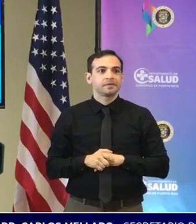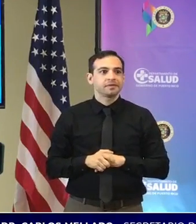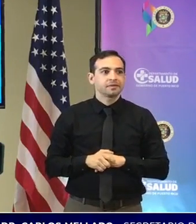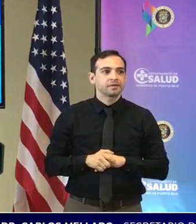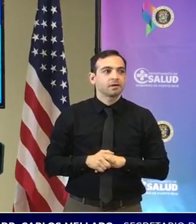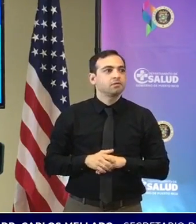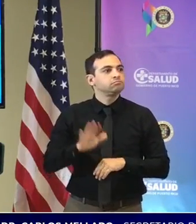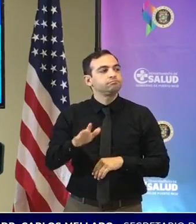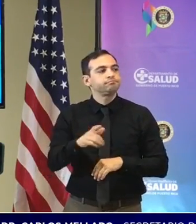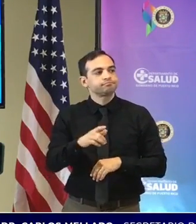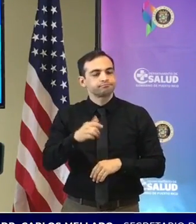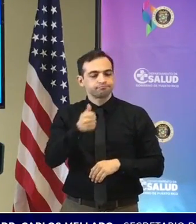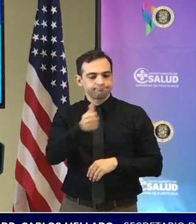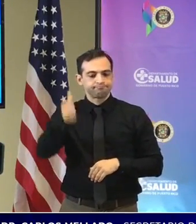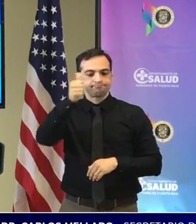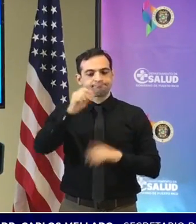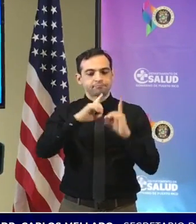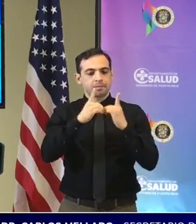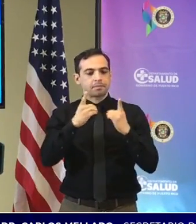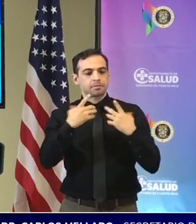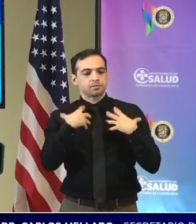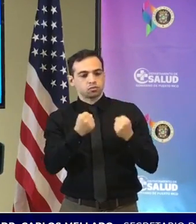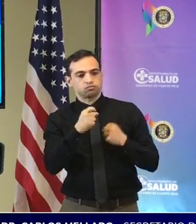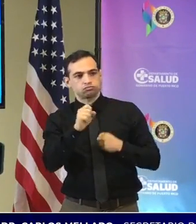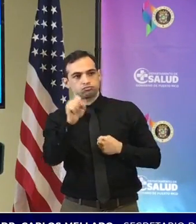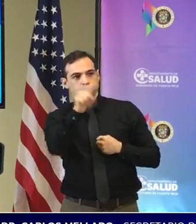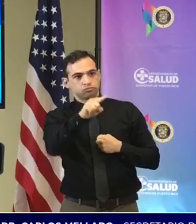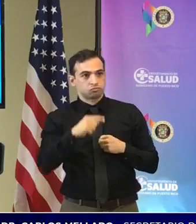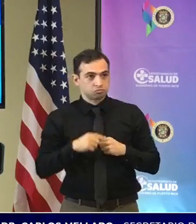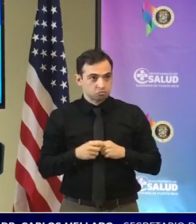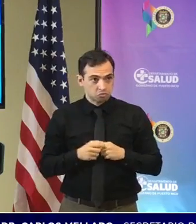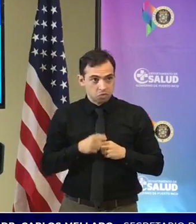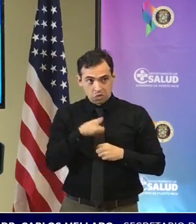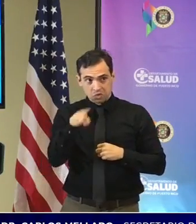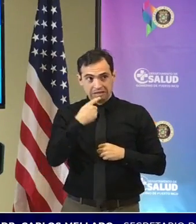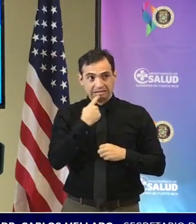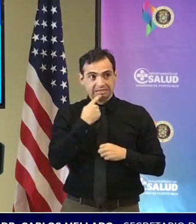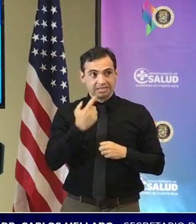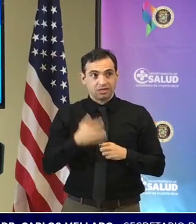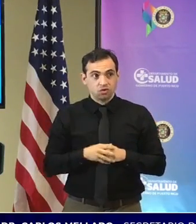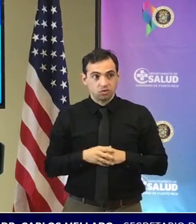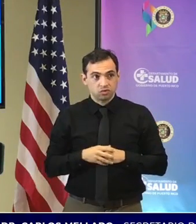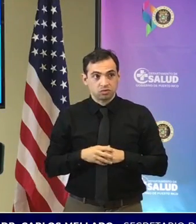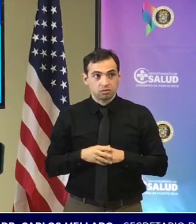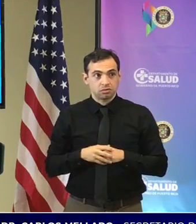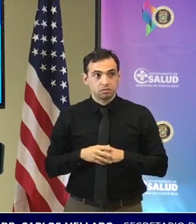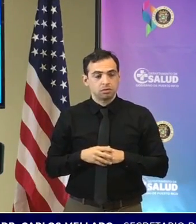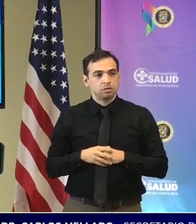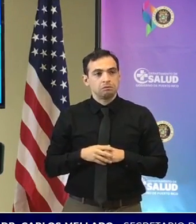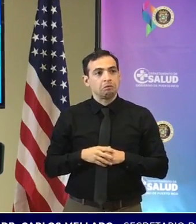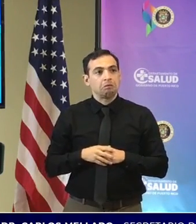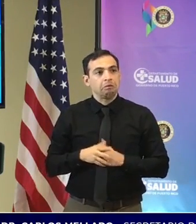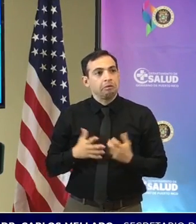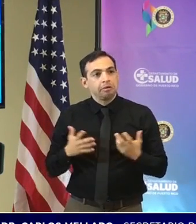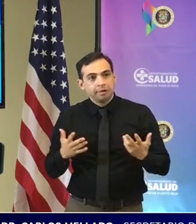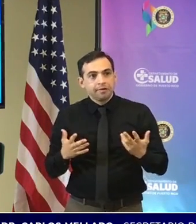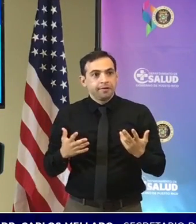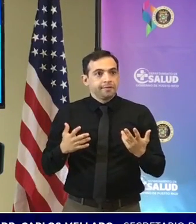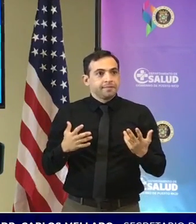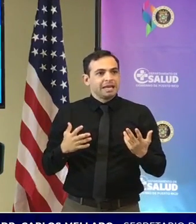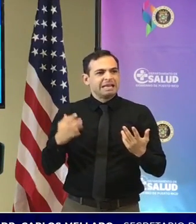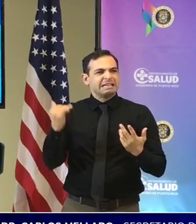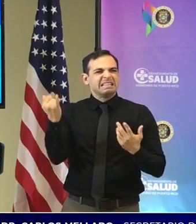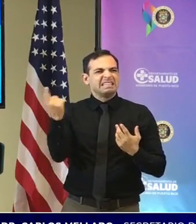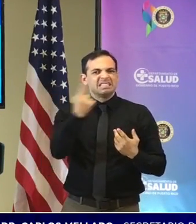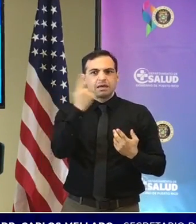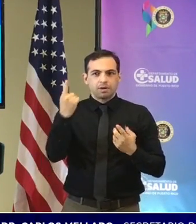secretario básicamente el planteamiento que ha hecho el departamento se ha basado estrictamente en el ángulo de la